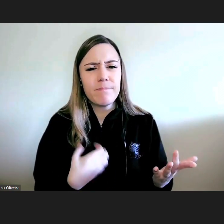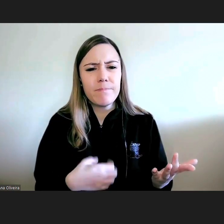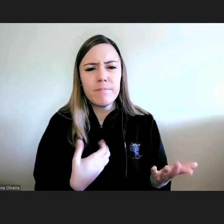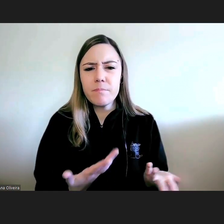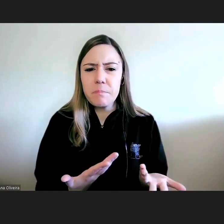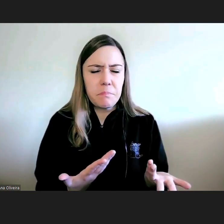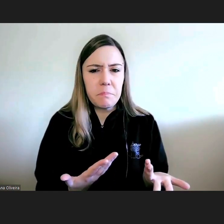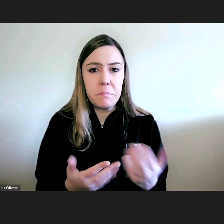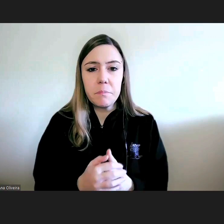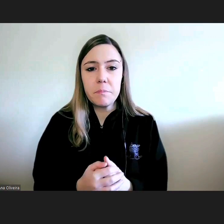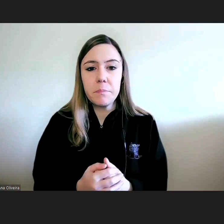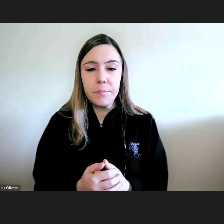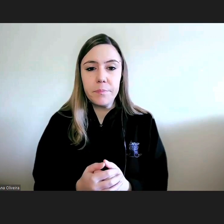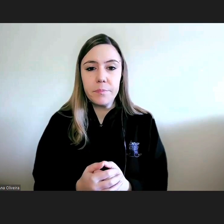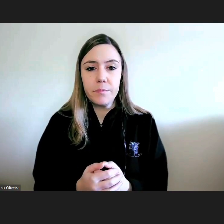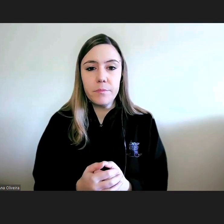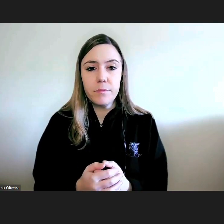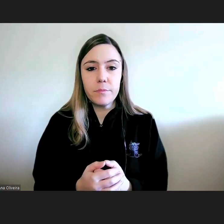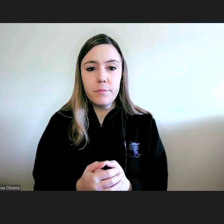da legalidade bom